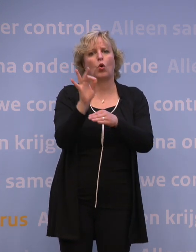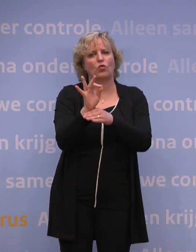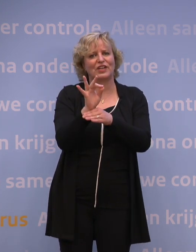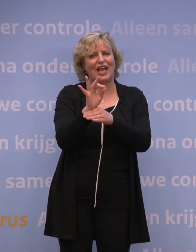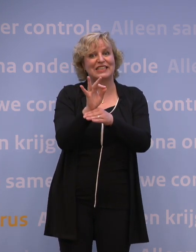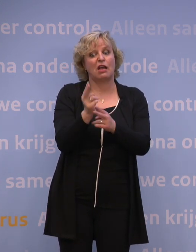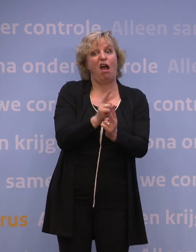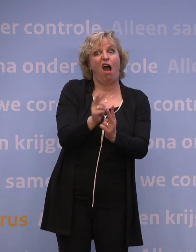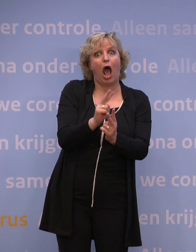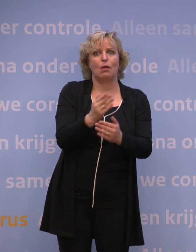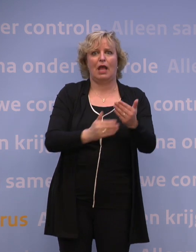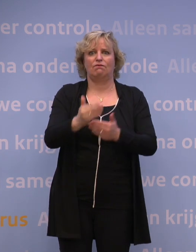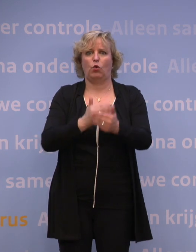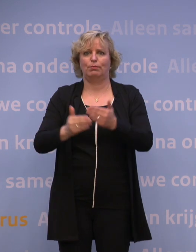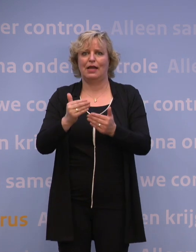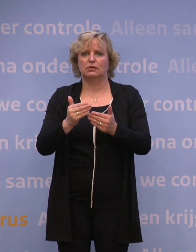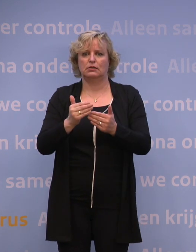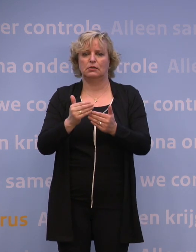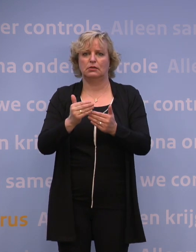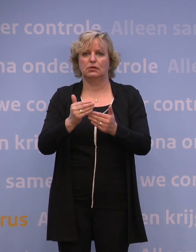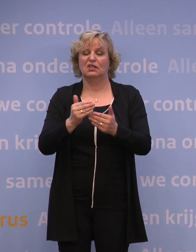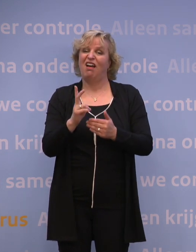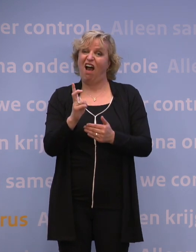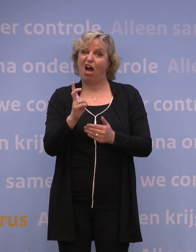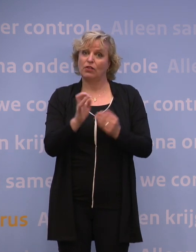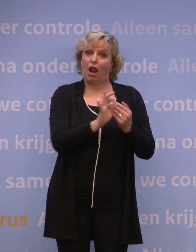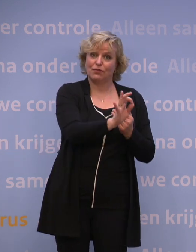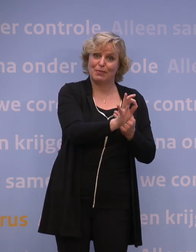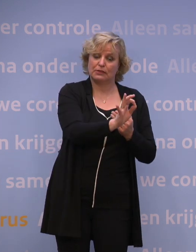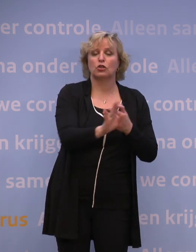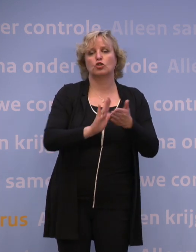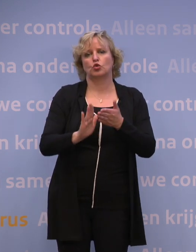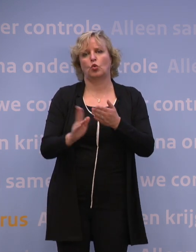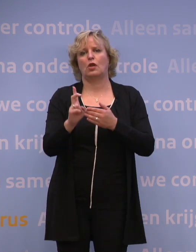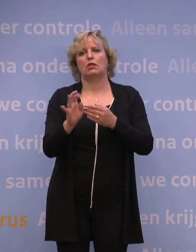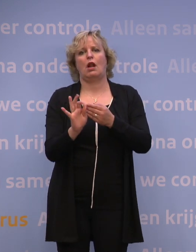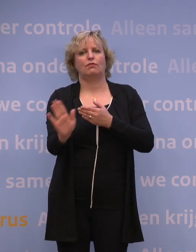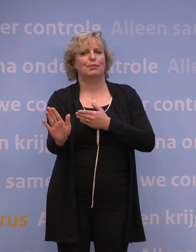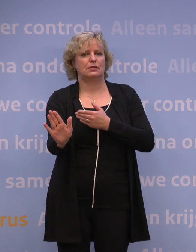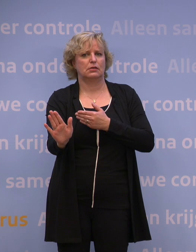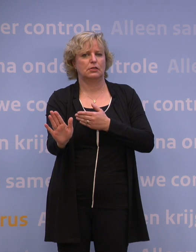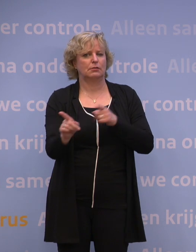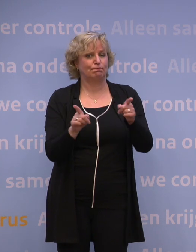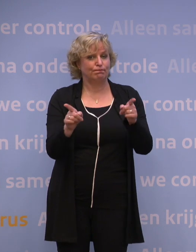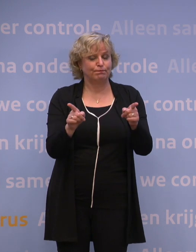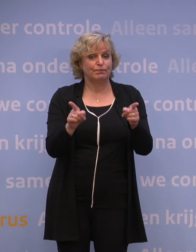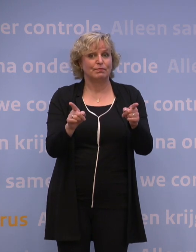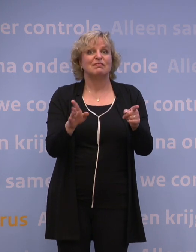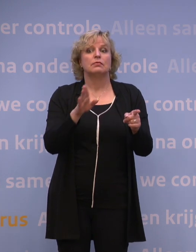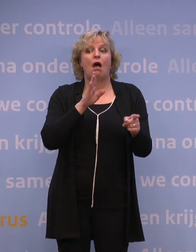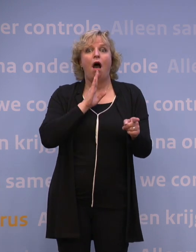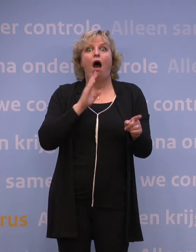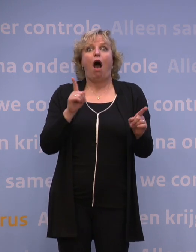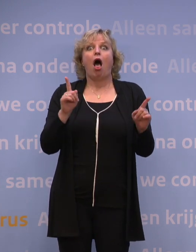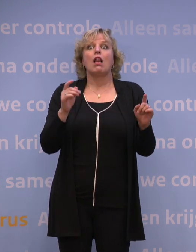beide scenario's voor te bereiden, met de anderhalve meter en zonder de anderhalve meter. Zodat ze zodra het